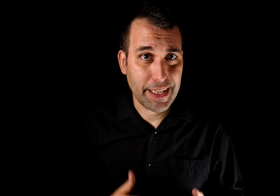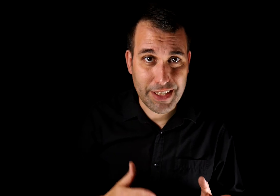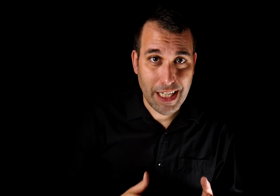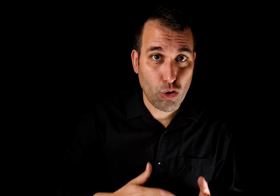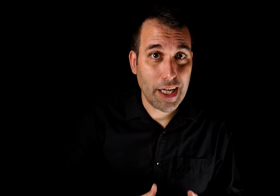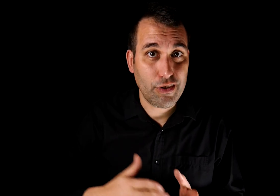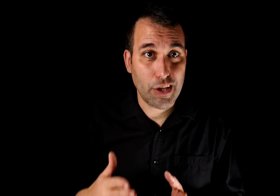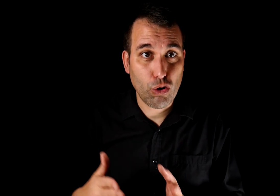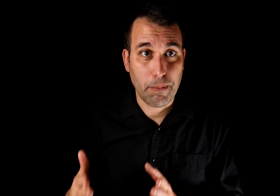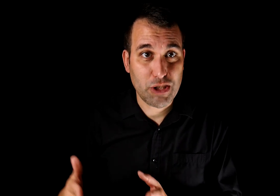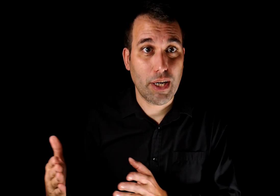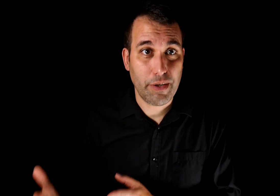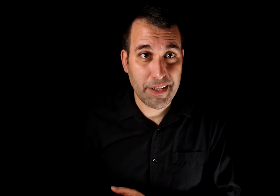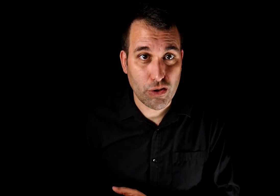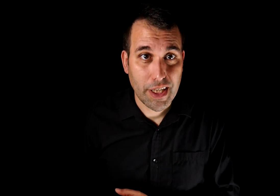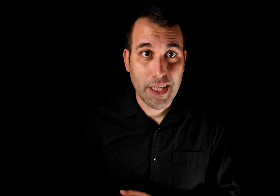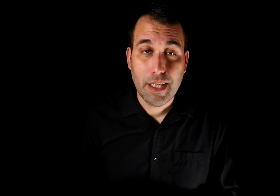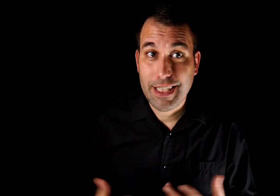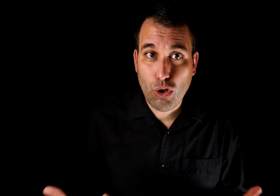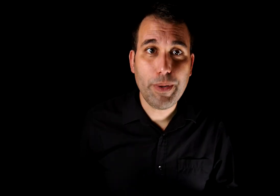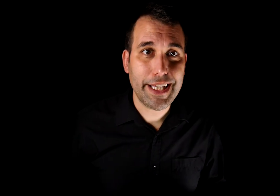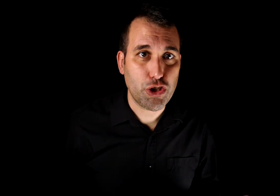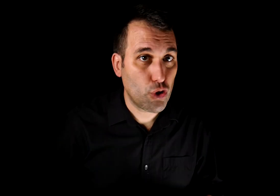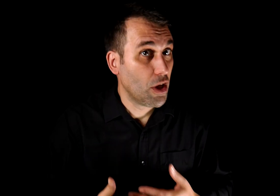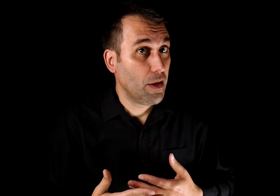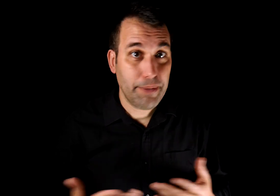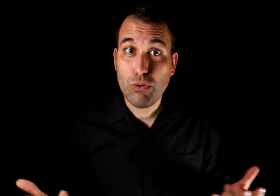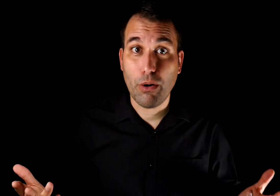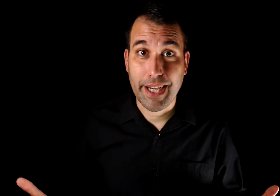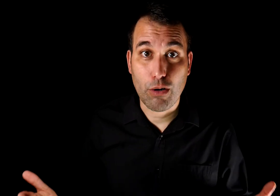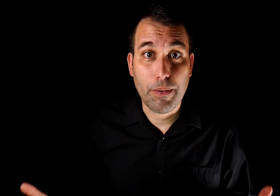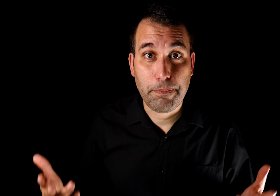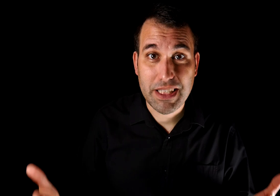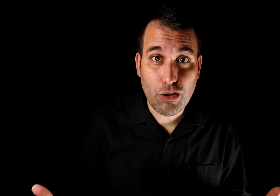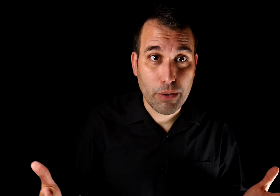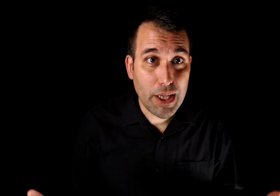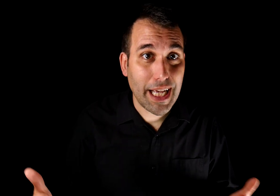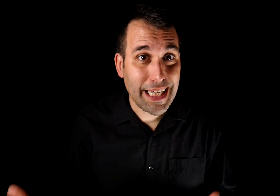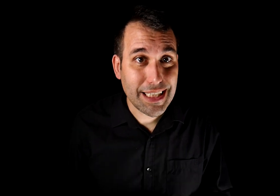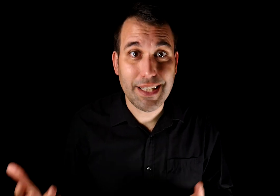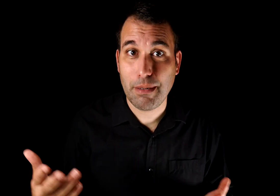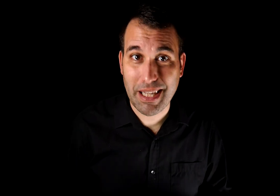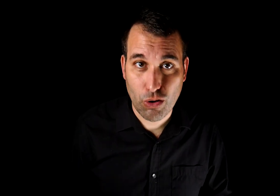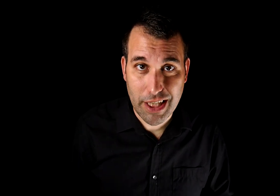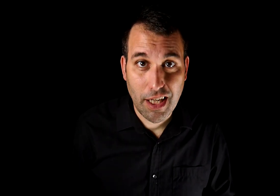debe estar correlacionado con el peso de la afirmación. Si solo hubiera dicho, vi una oveja el jueves pasado de vuelta a casa desde el McDonald's,